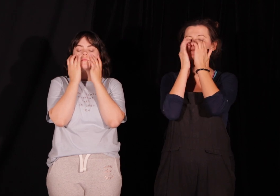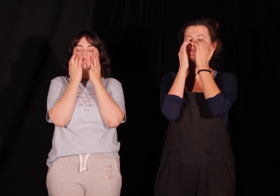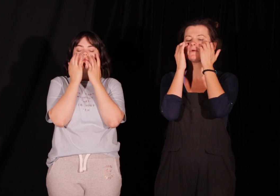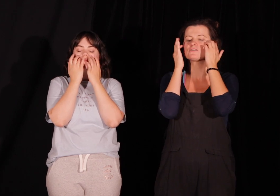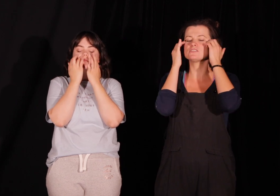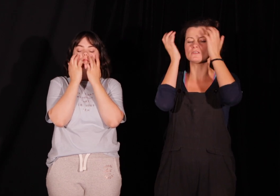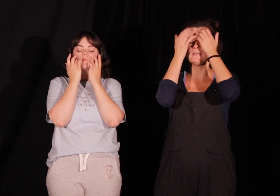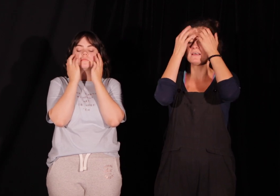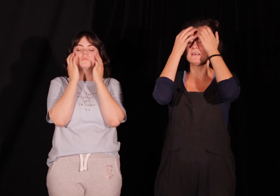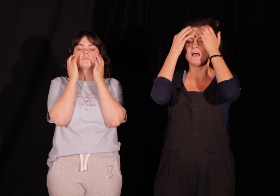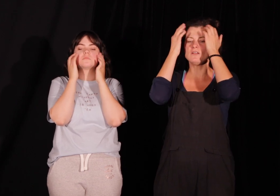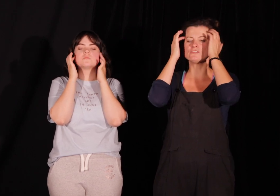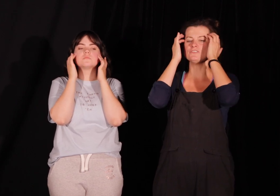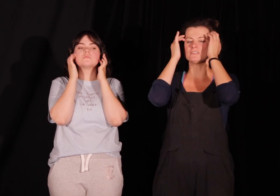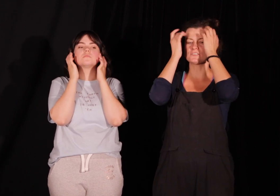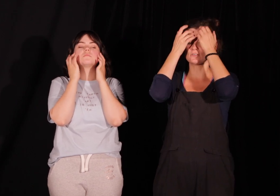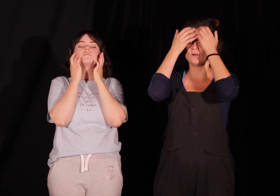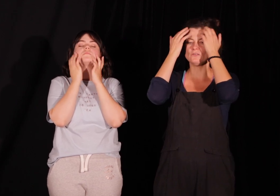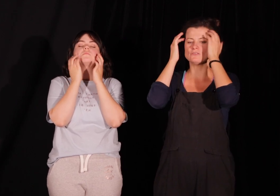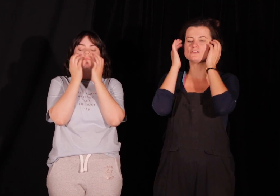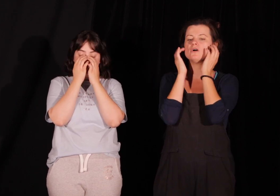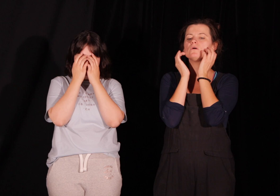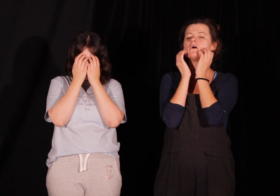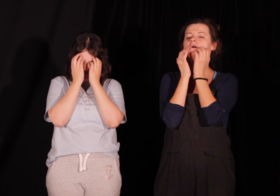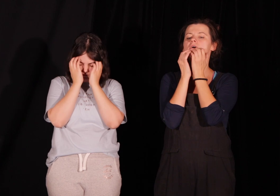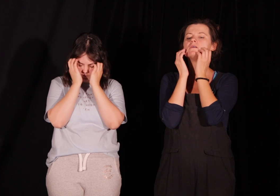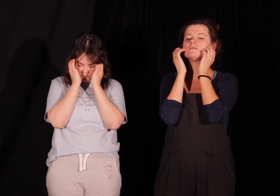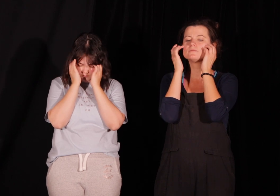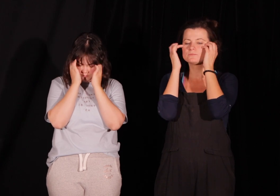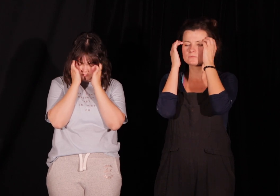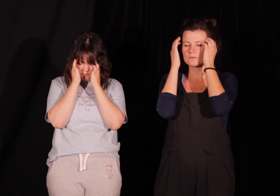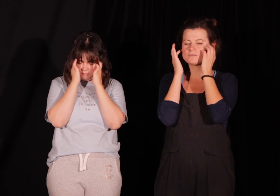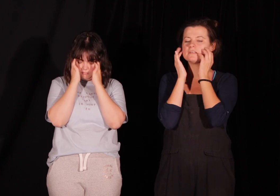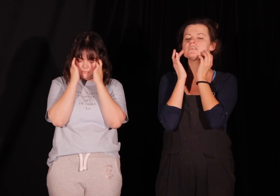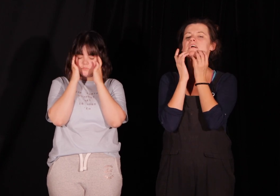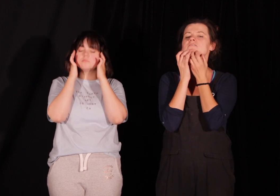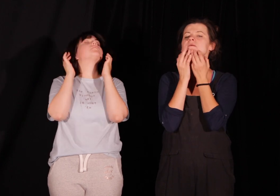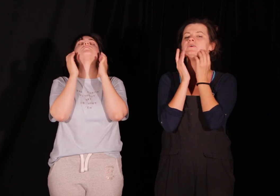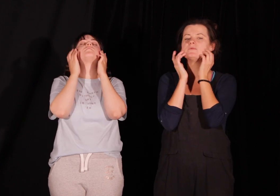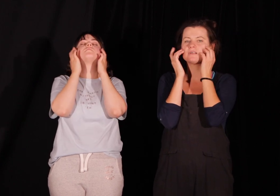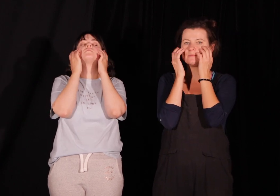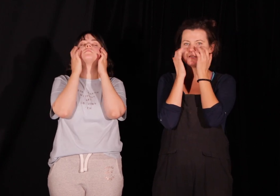które są bardzo istotne, ale oczywiście też skroń, czoło. Wszędzie, tak, wklepujemy kremik.